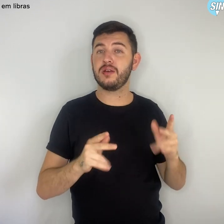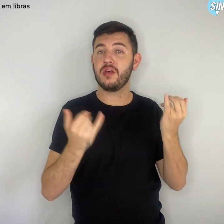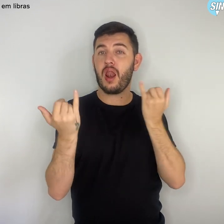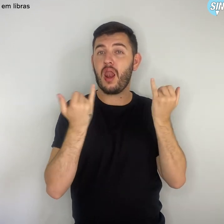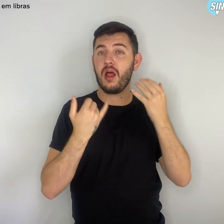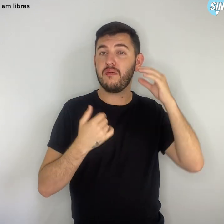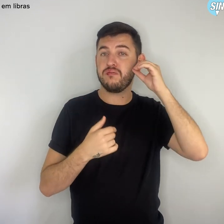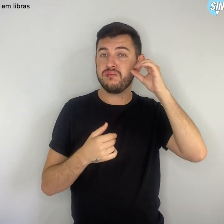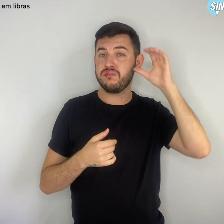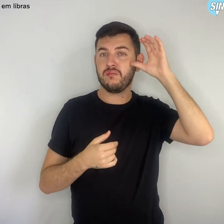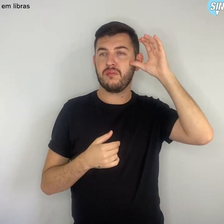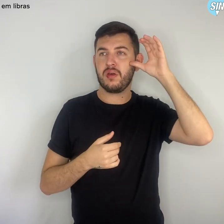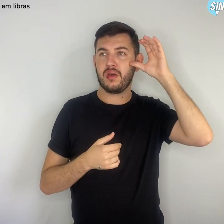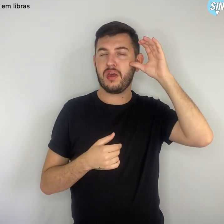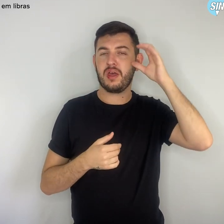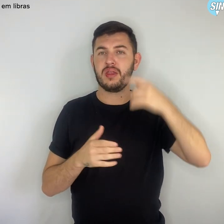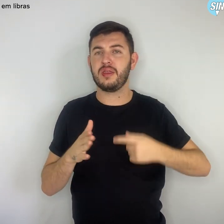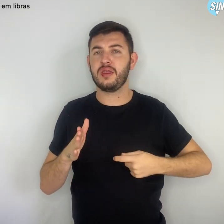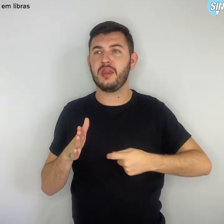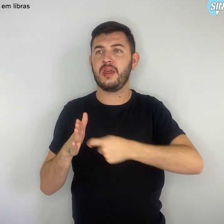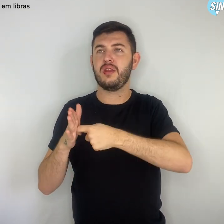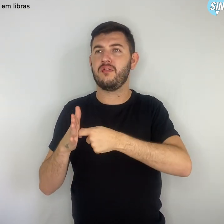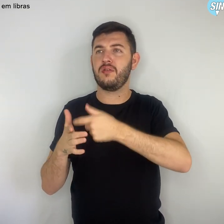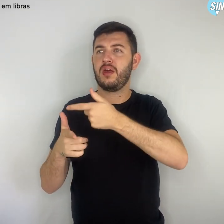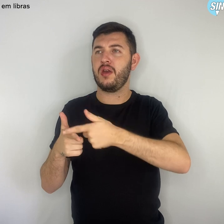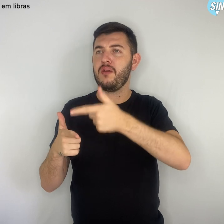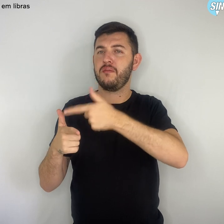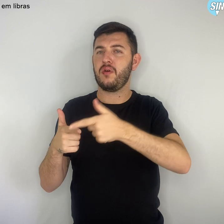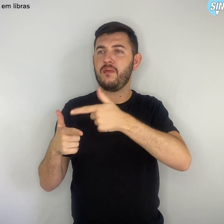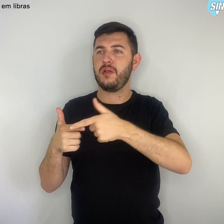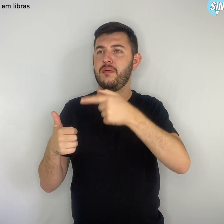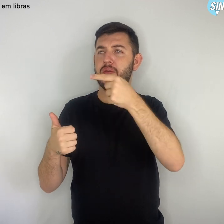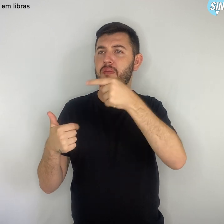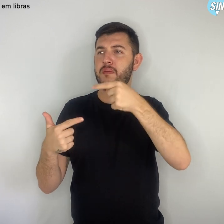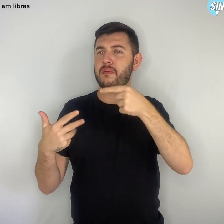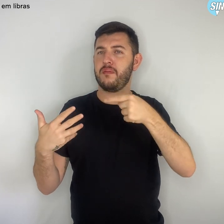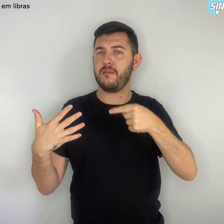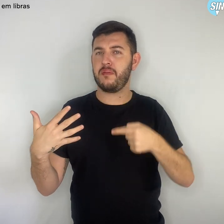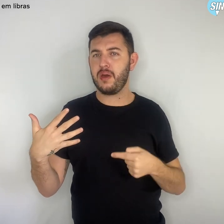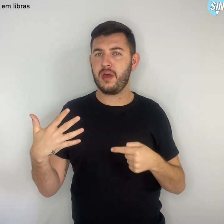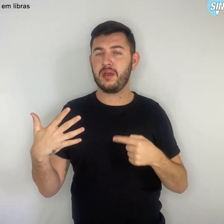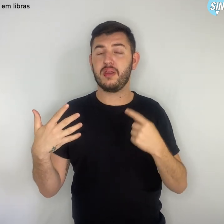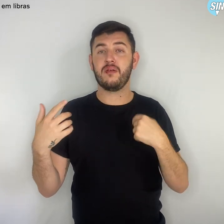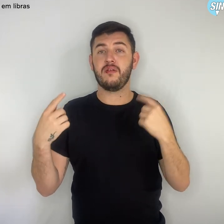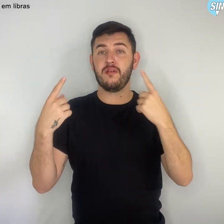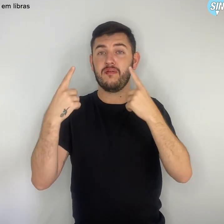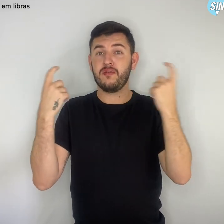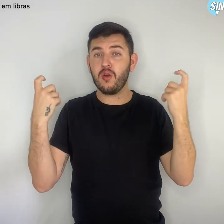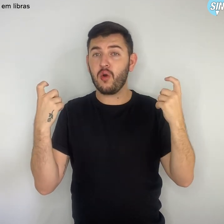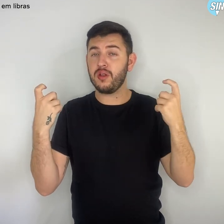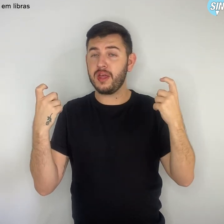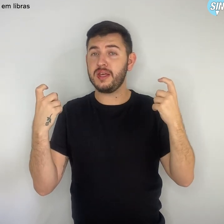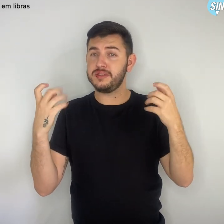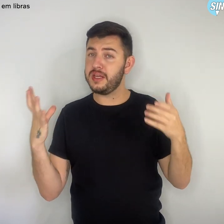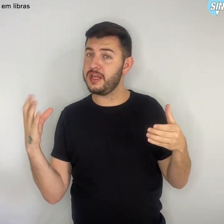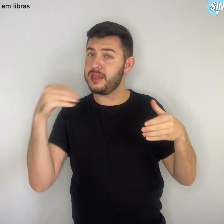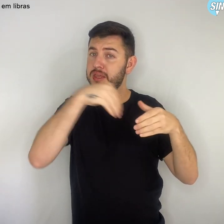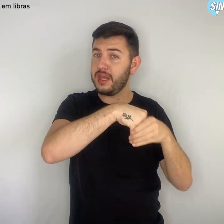denunciar os problemas que levam à violência para dentro das escolas, além de indicar o que é